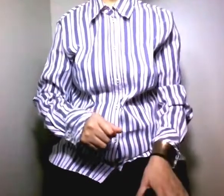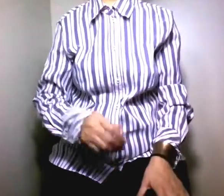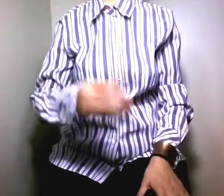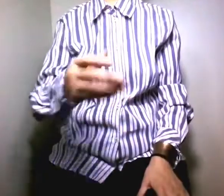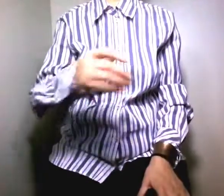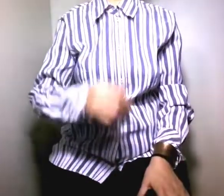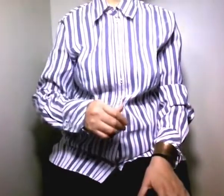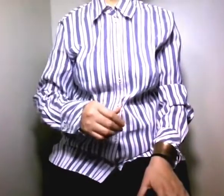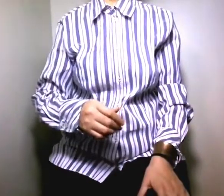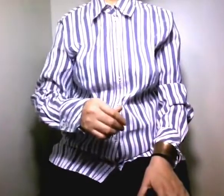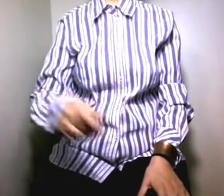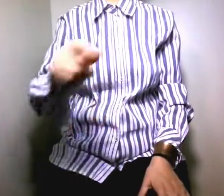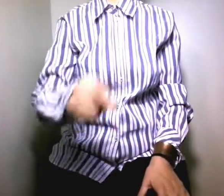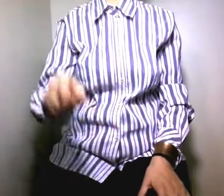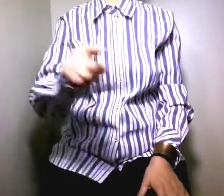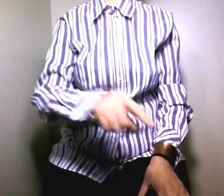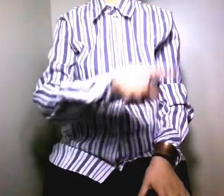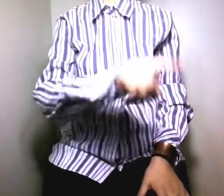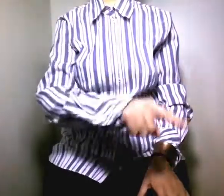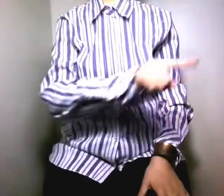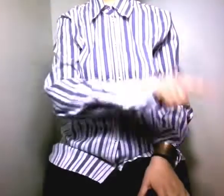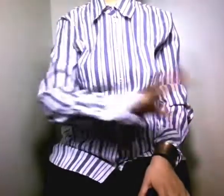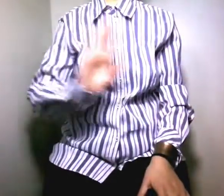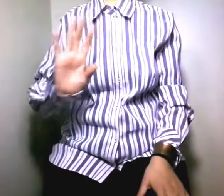لماذا قصب أن تنجيب له ابنا